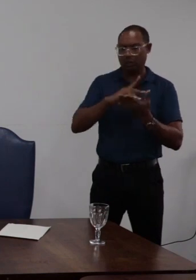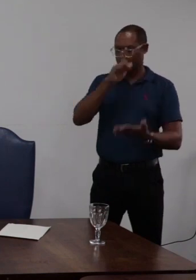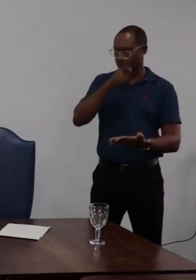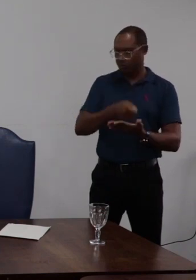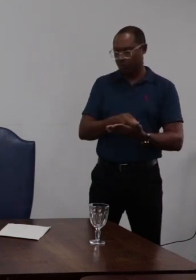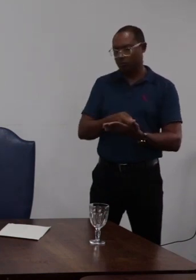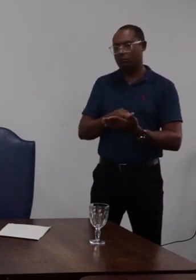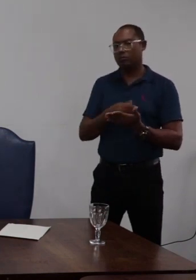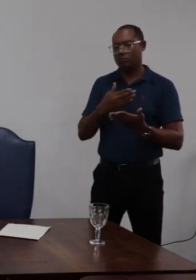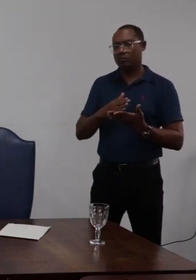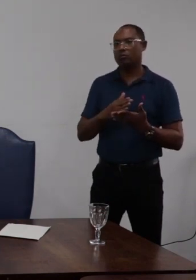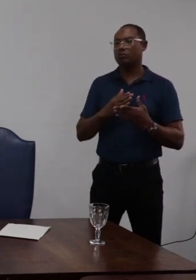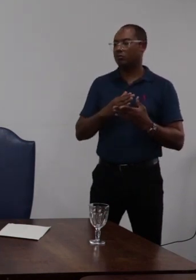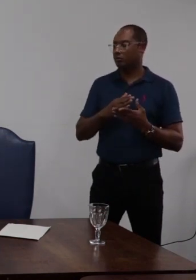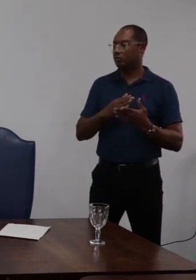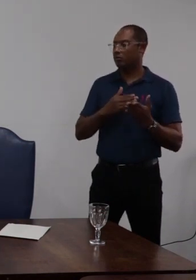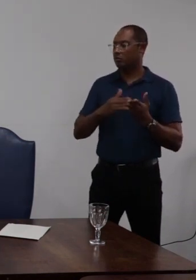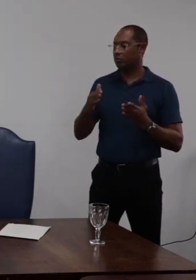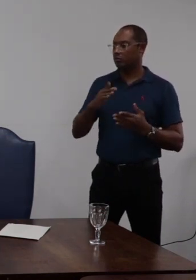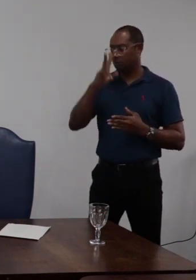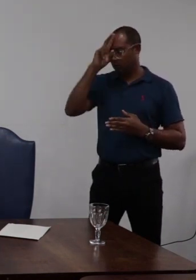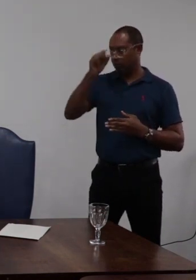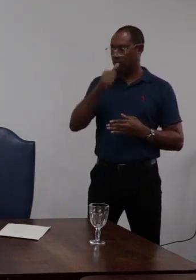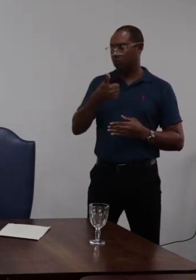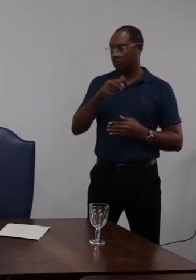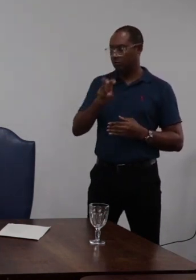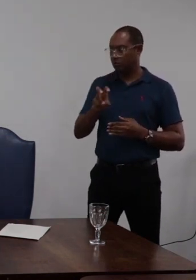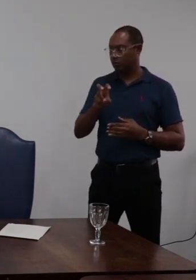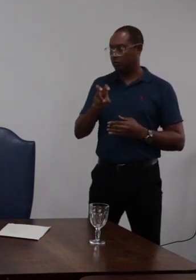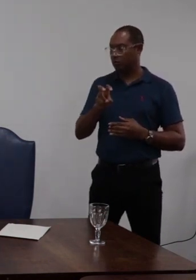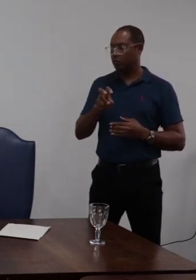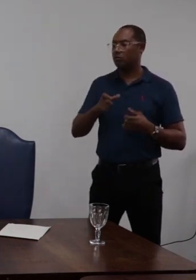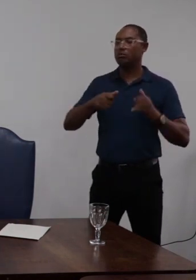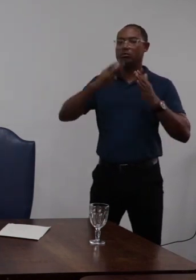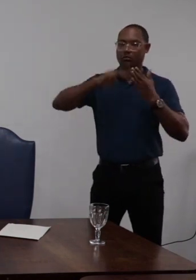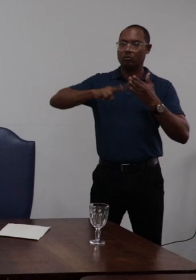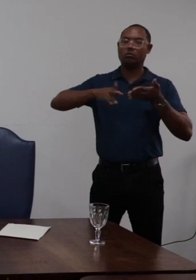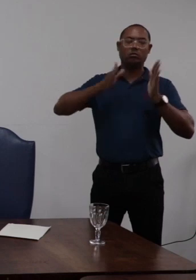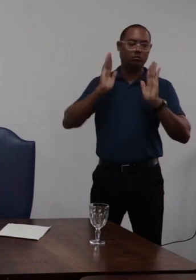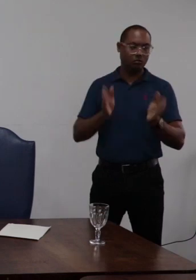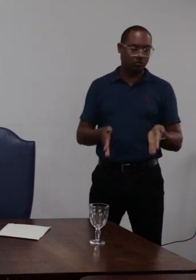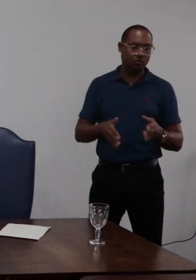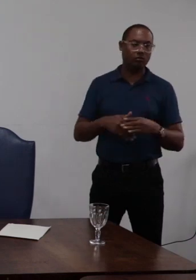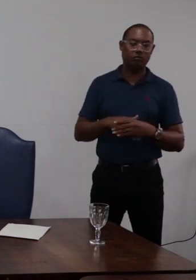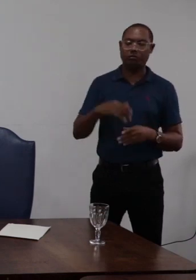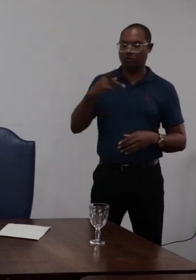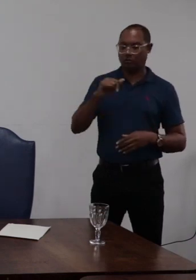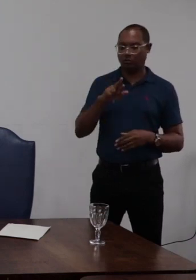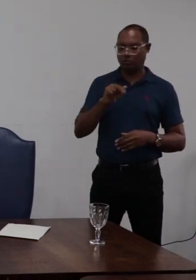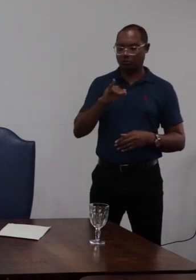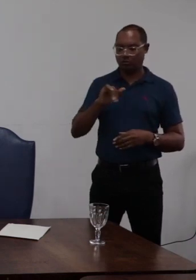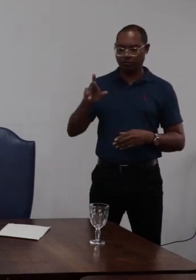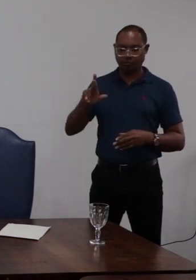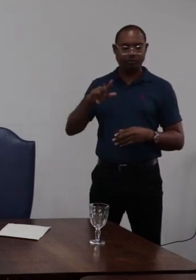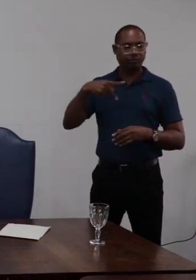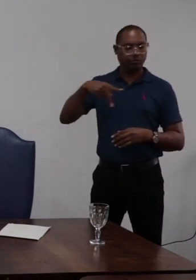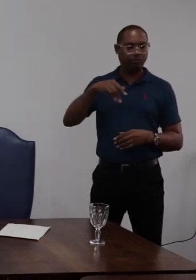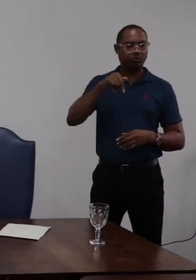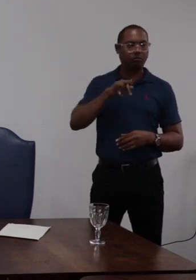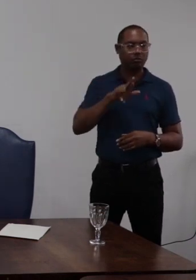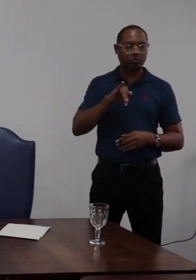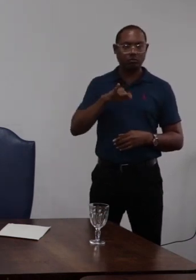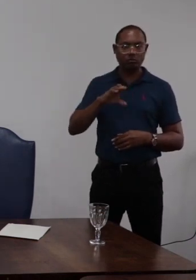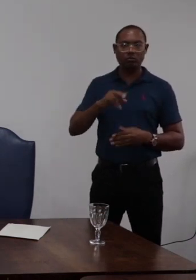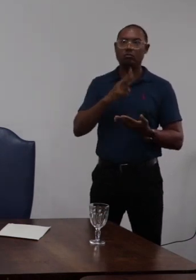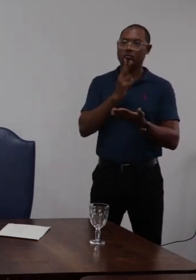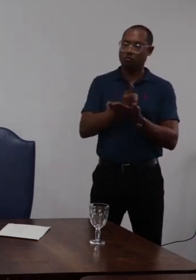decisão de acabamento da penalidade de 15 dias e aí como já foi lido aqui pelo parecer do conselheiro professor Maurício